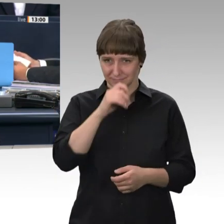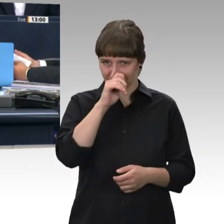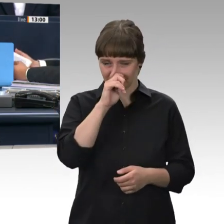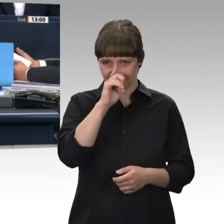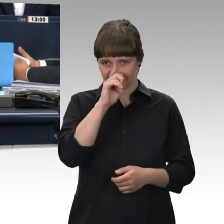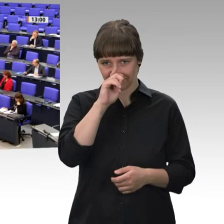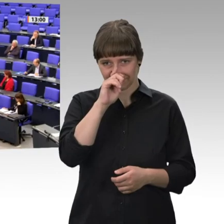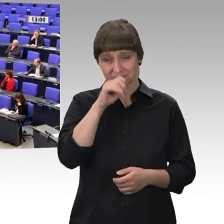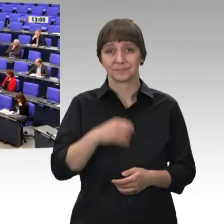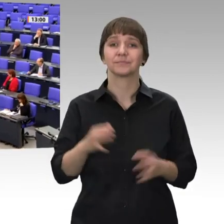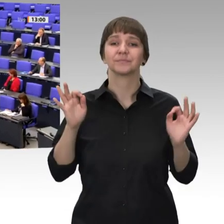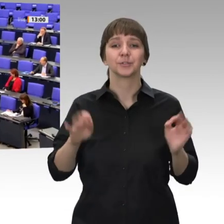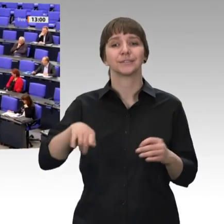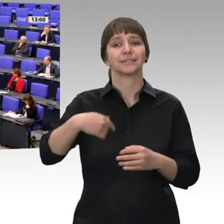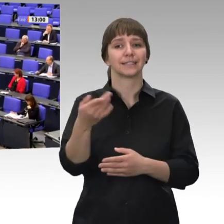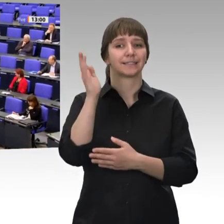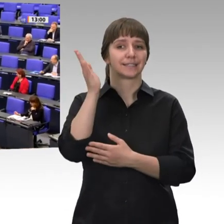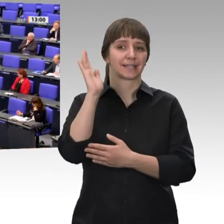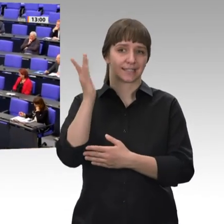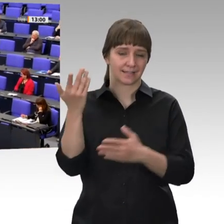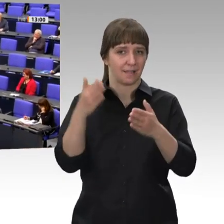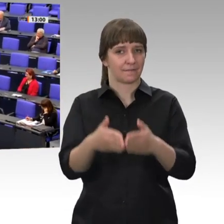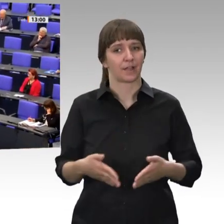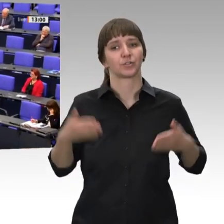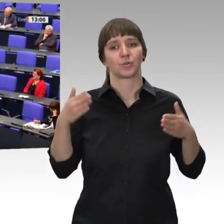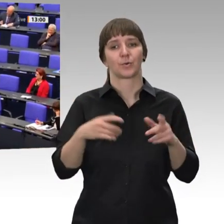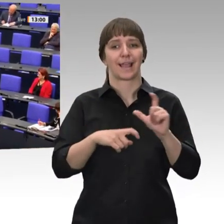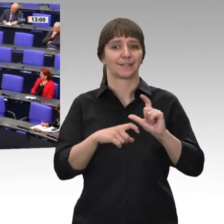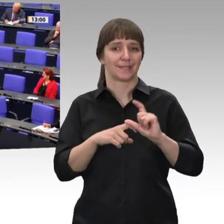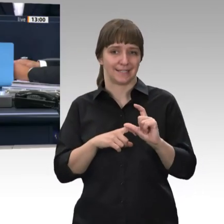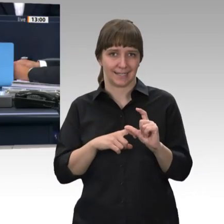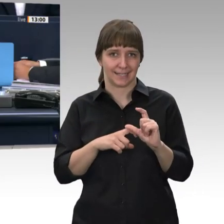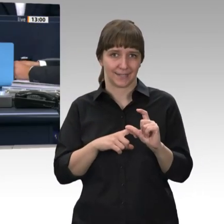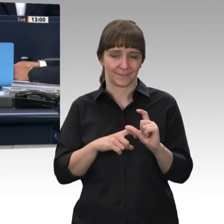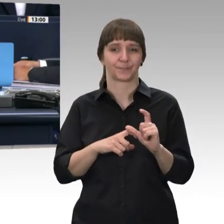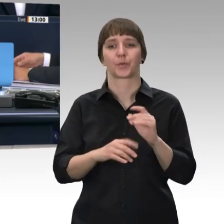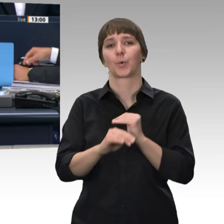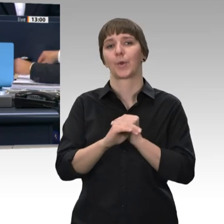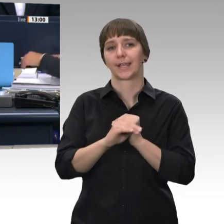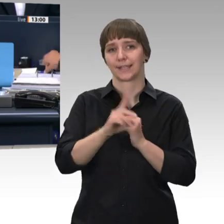Nächste Rednerin für die Fraktion der SPD ist die Kollegin Daniela Kolbe.